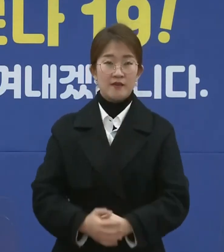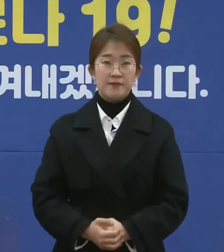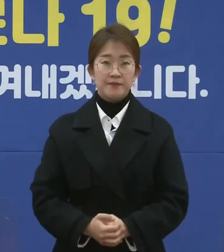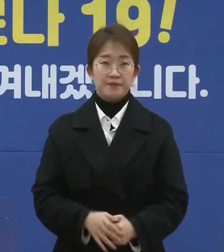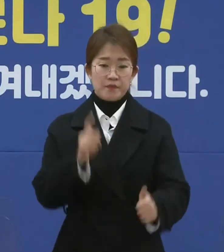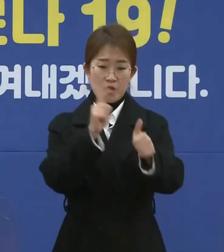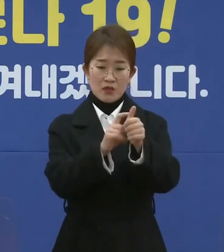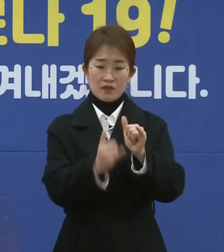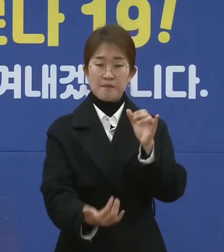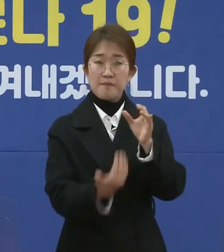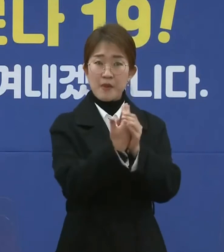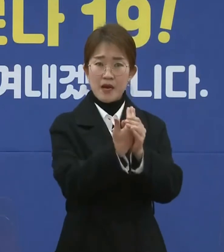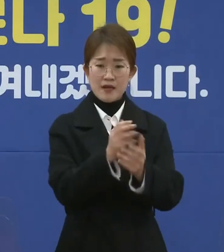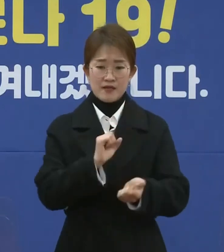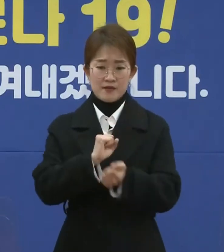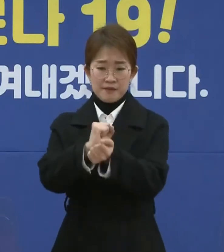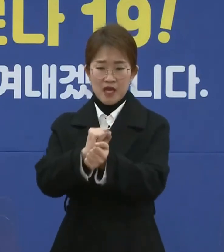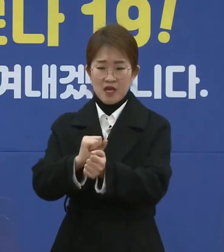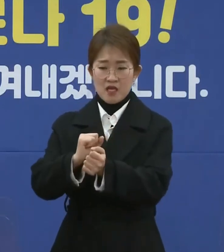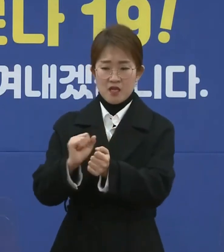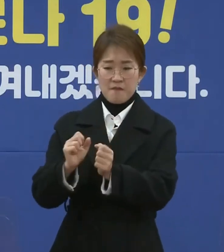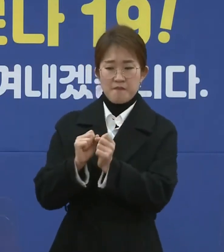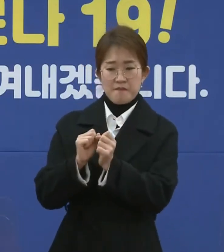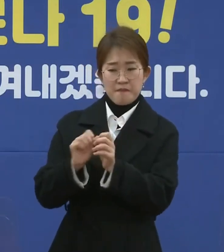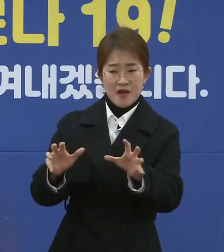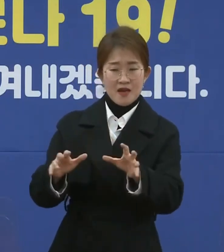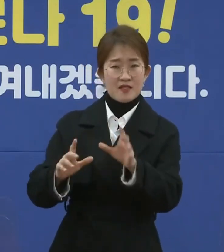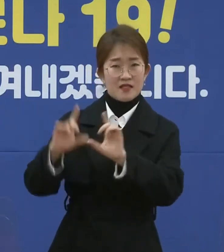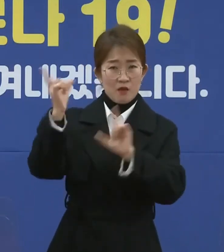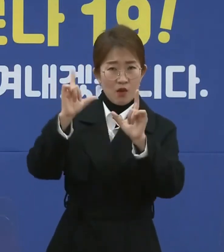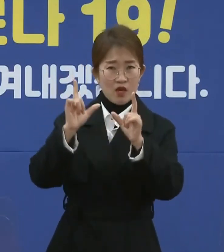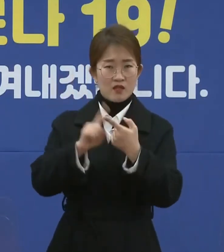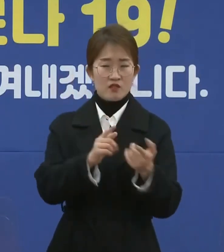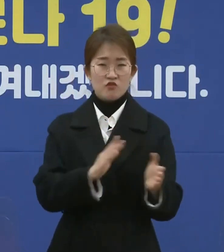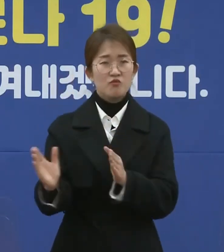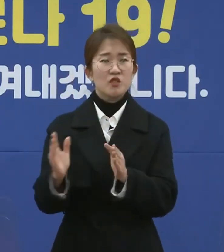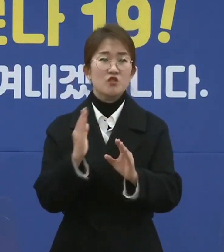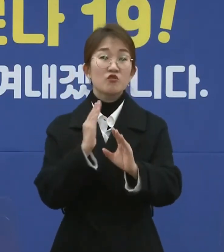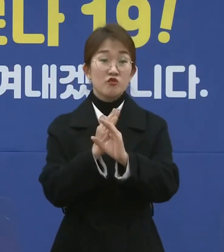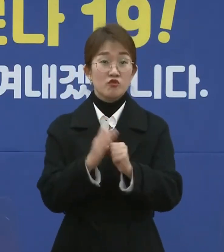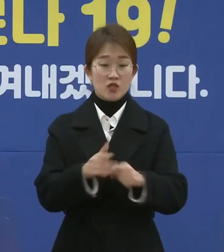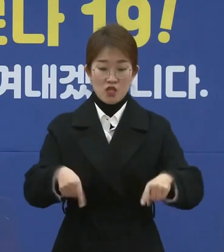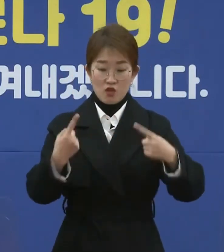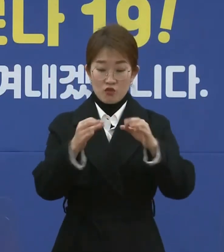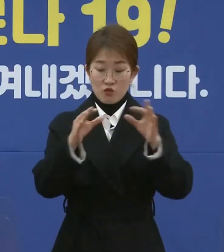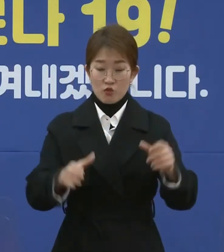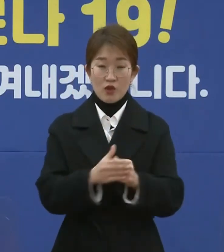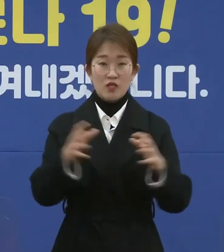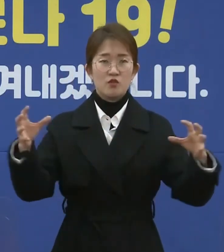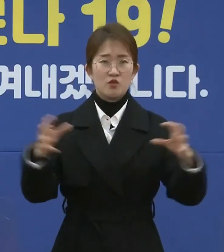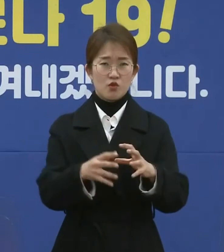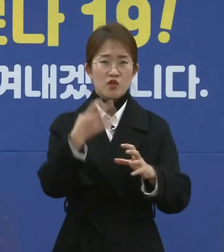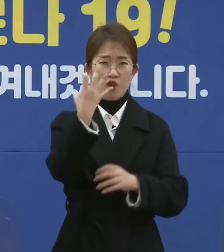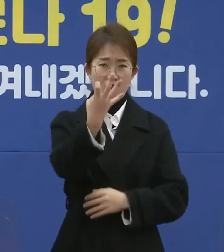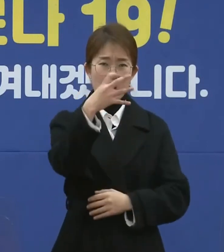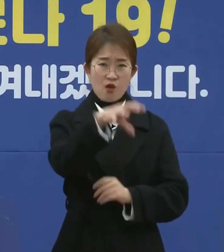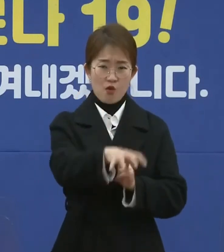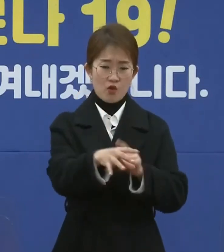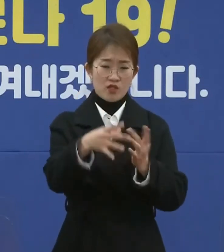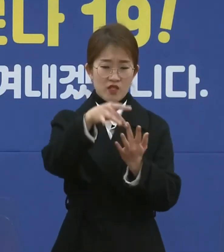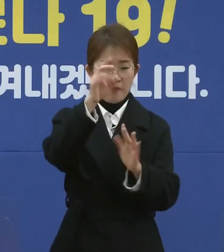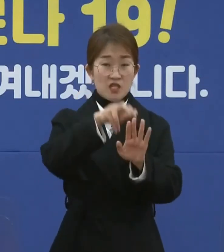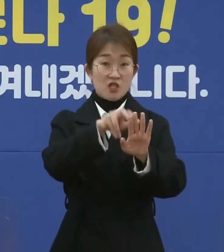확진자 발생과 집단감염 상황에 대한 준비도 갖추어 놓고 있습니다. 연휴 기간에 총 14개소의